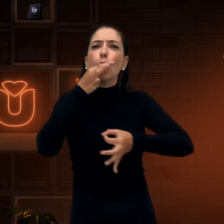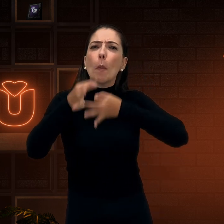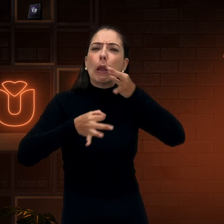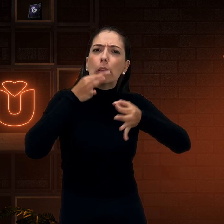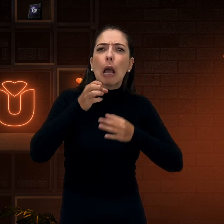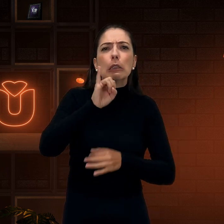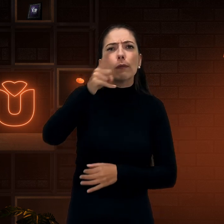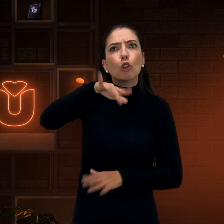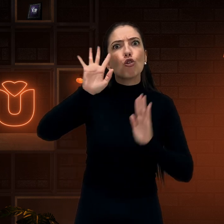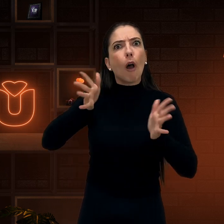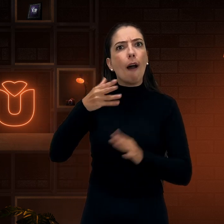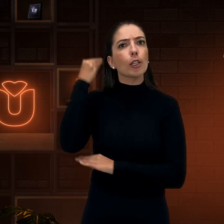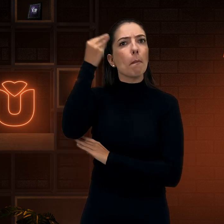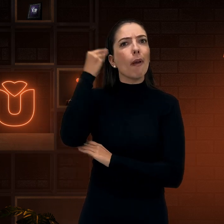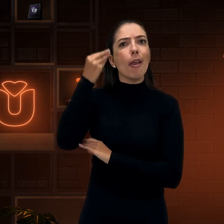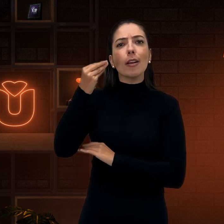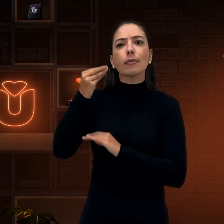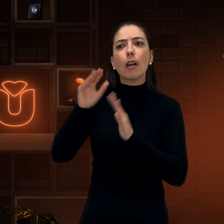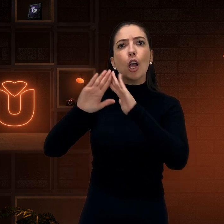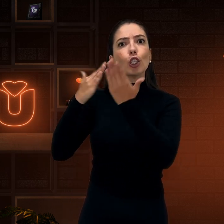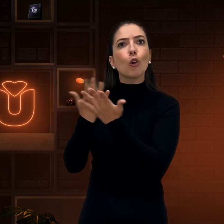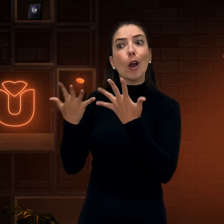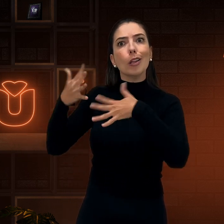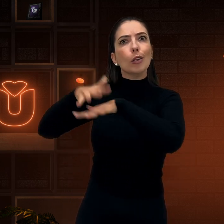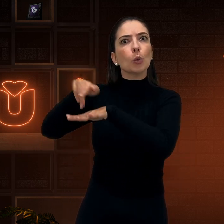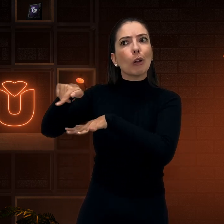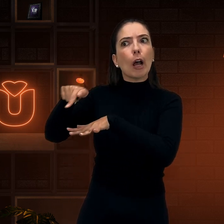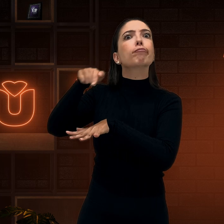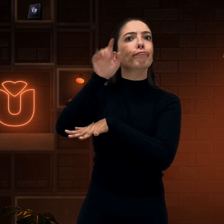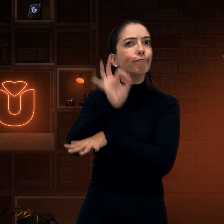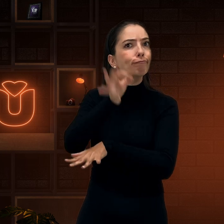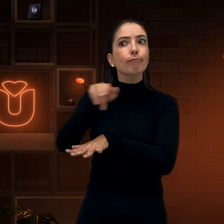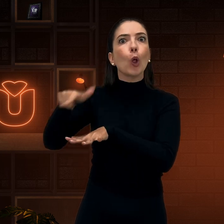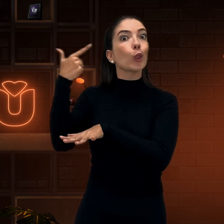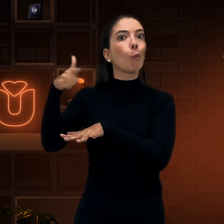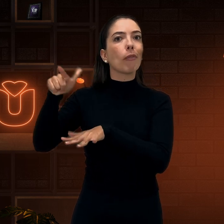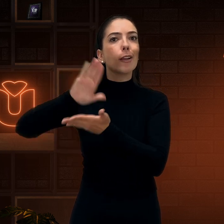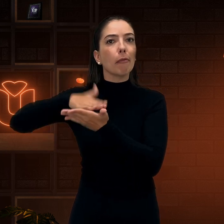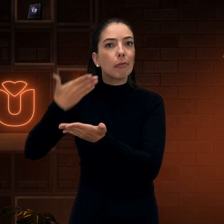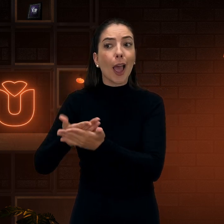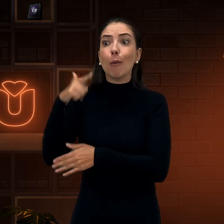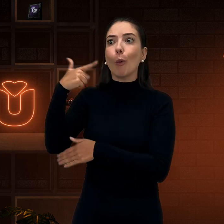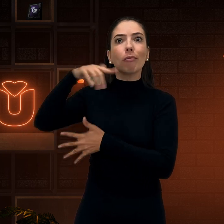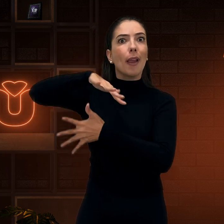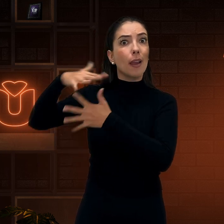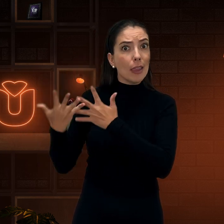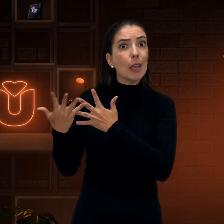Vocês podem comentar aqui no chat qual é a experiência de vocês com a escola inclusiva. Se teve ou não